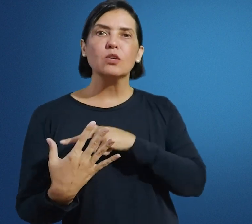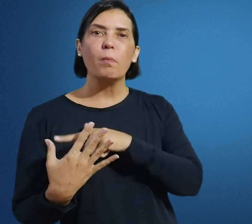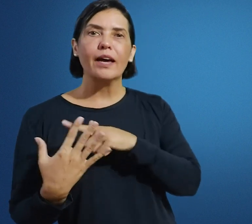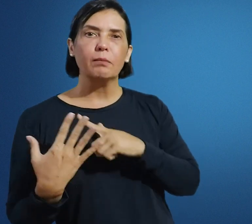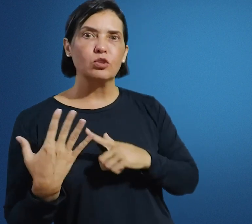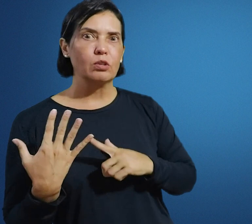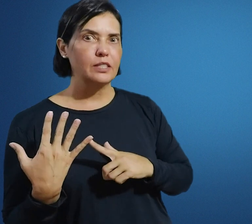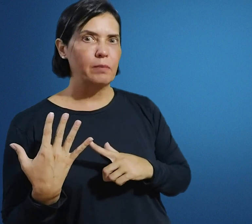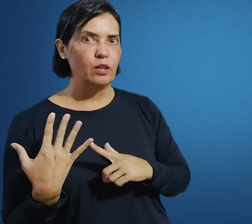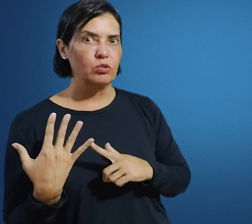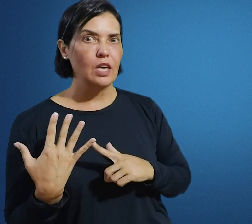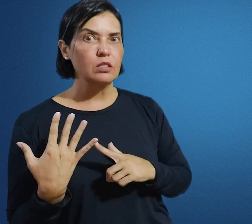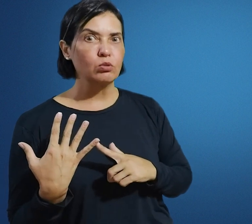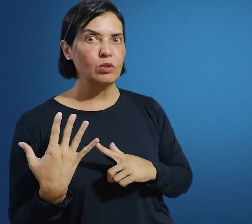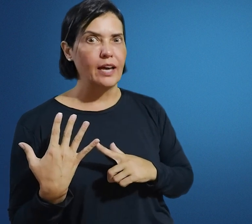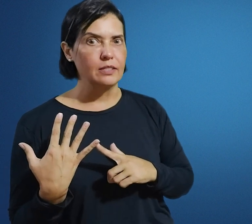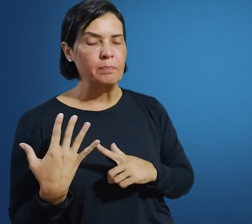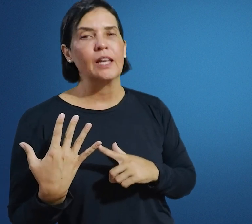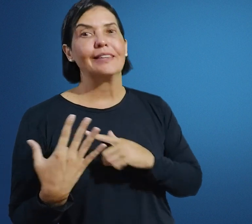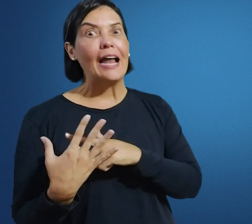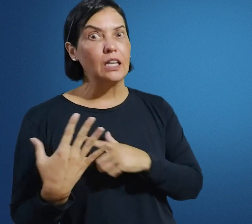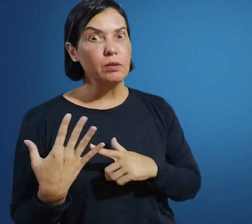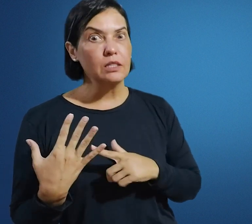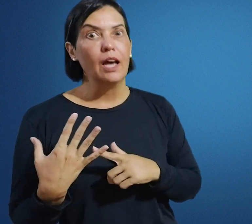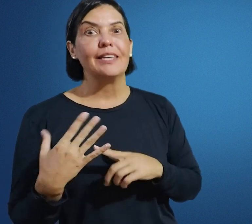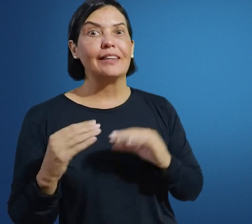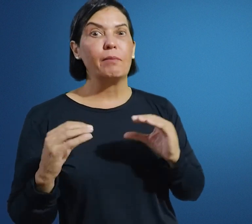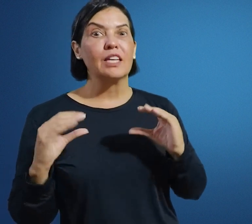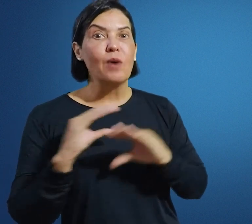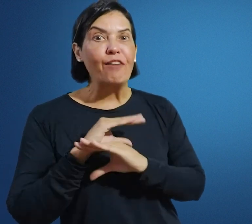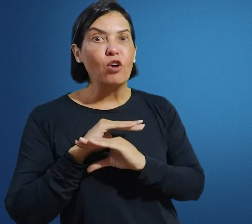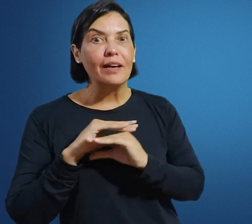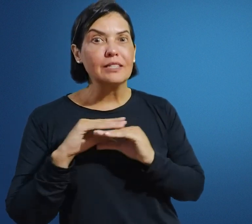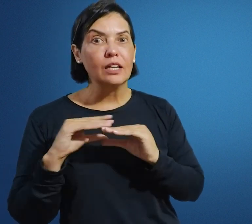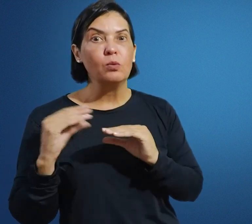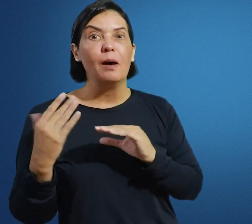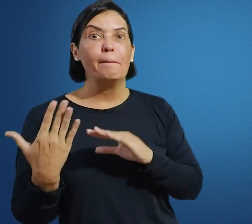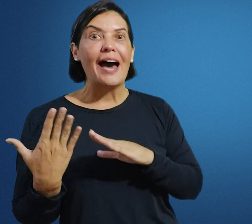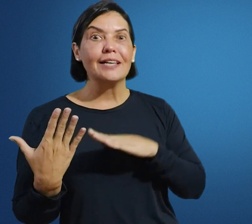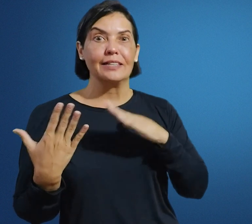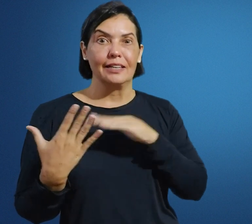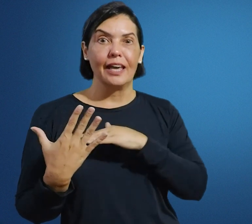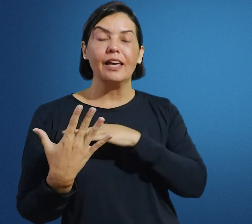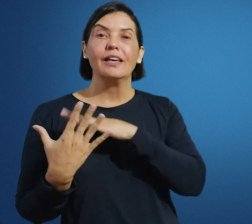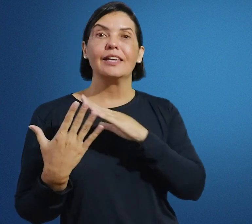Cinco parâmetros são aspectos estruturais da Libras e até mesmo a formação básica, né? Que